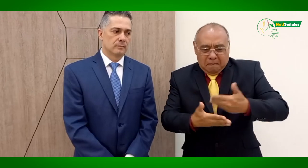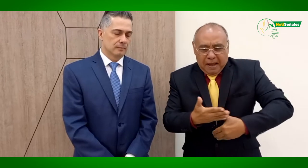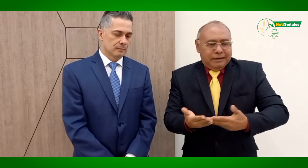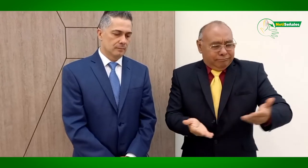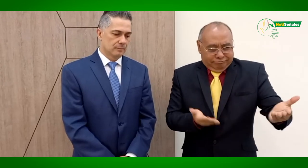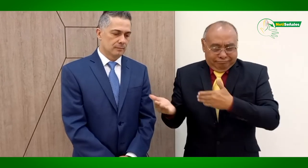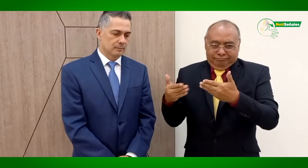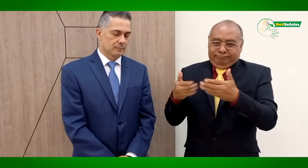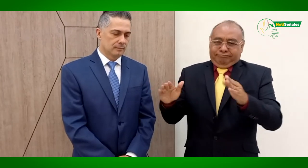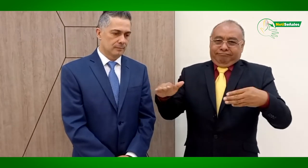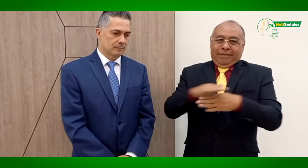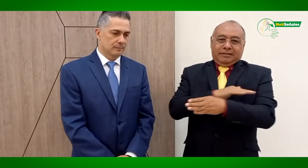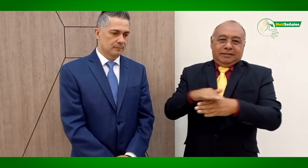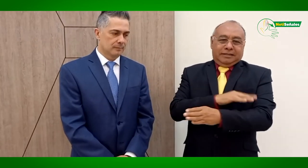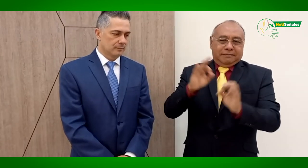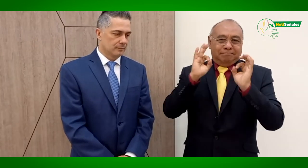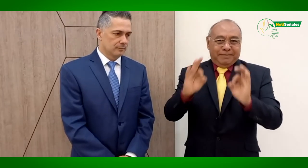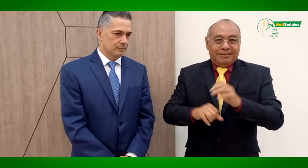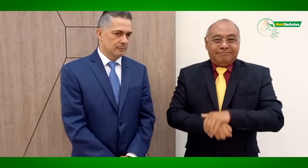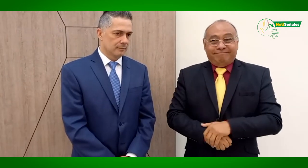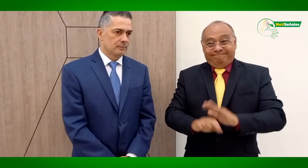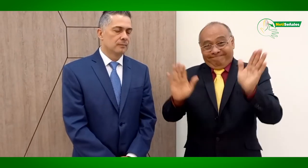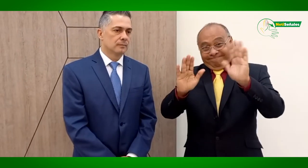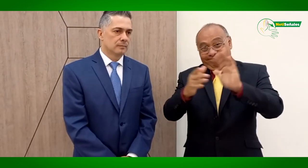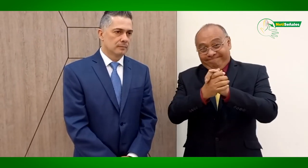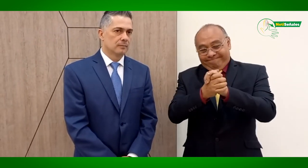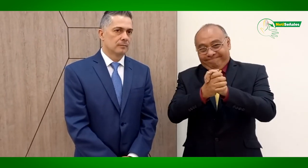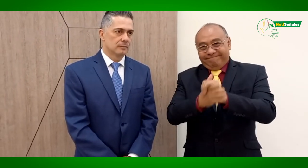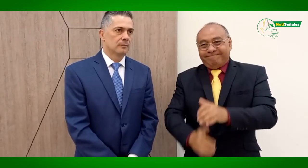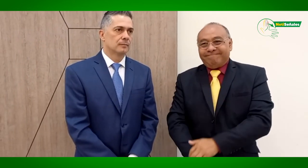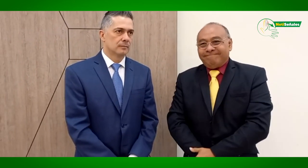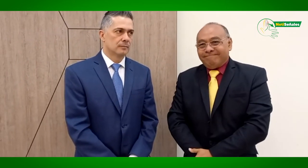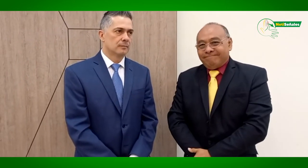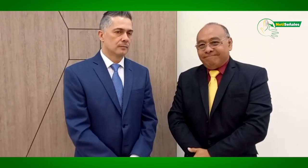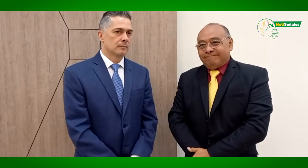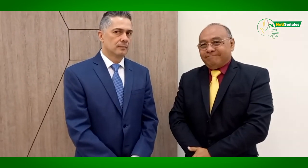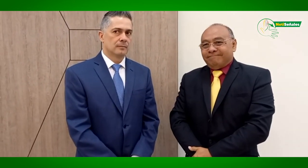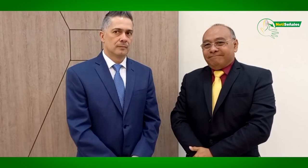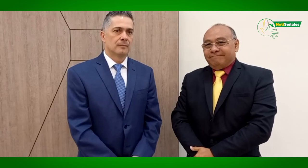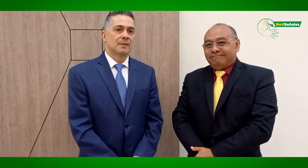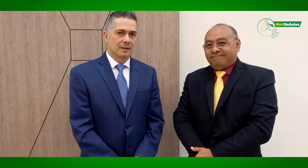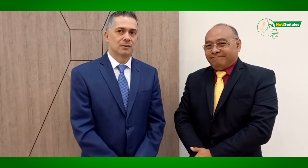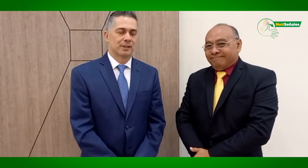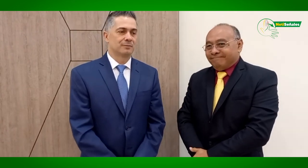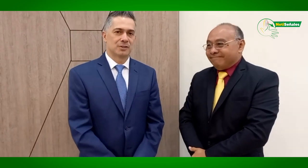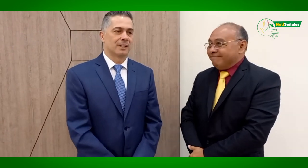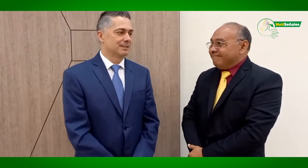podamos tener en otros lugares, podamos hacer todos esos procedimientos de matrimonio, divorcio, sucesiones y demás. Muchísimas gracias. Feliz día. A usted, muchas gracias.